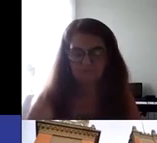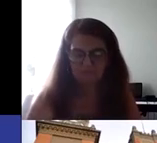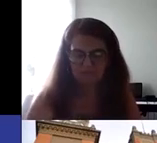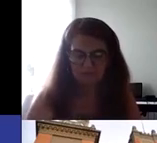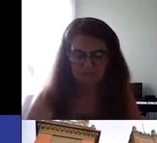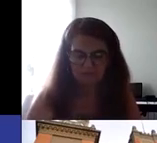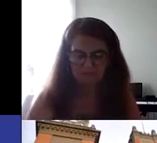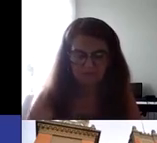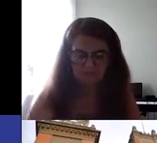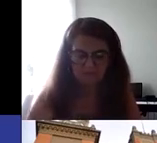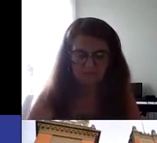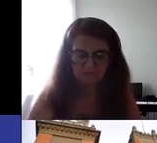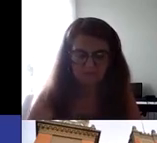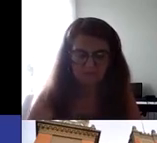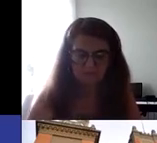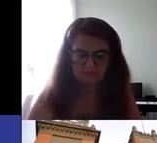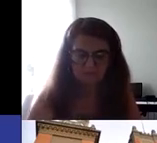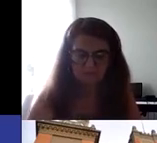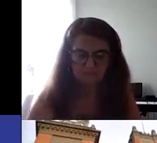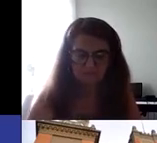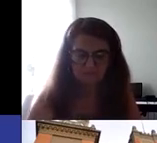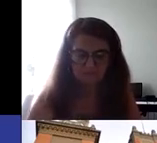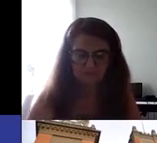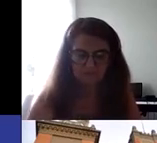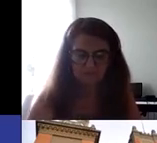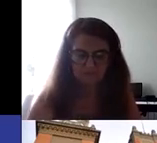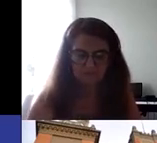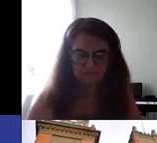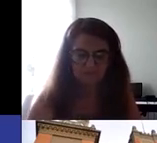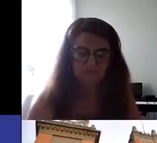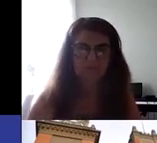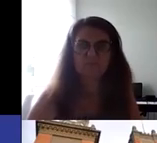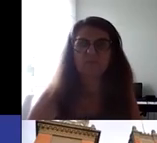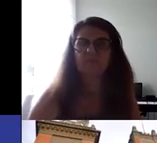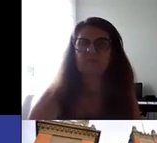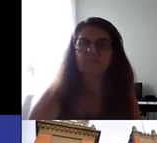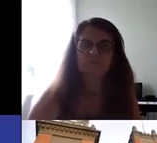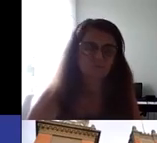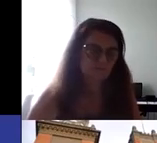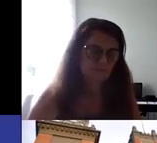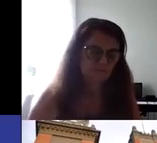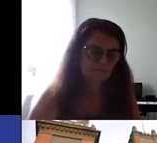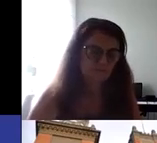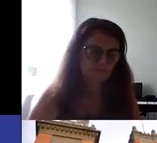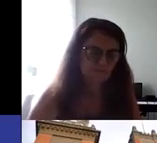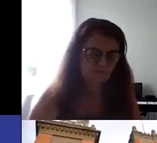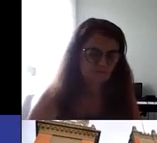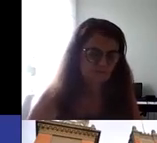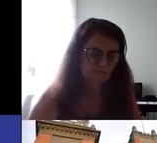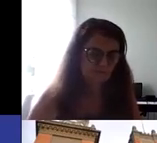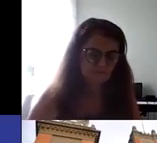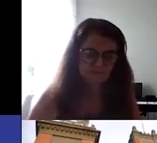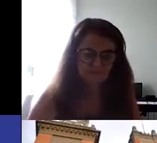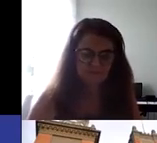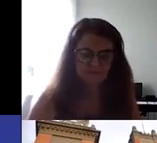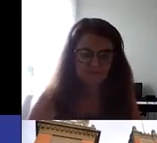possível os materiais que a gente disponibiliza nas plataformas de forma acessível. E nesse período que a gente vivenciou,